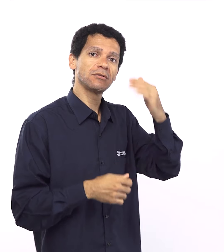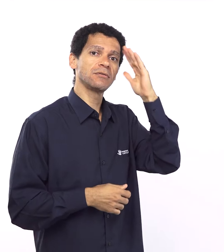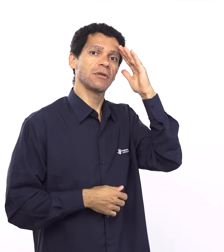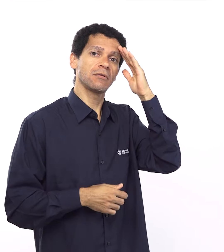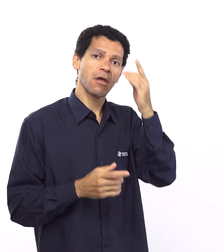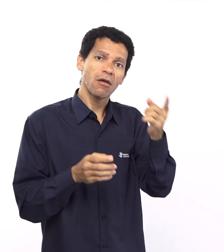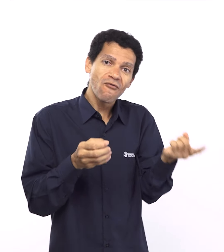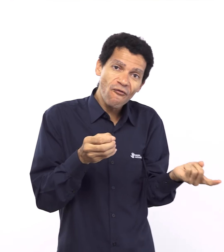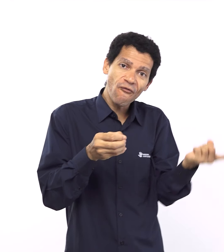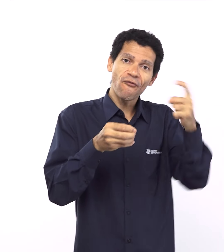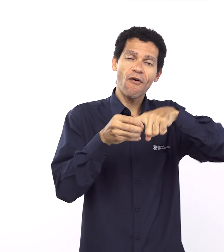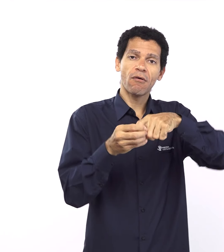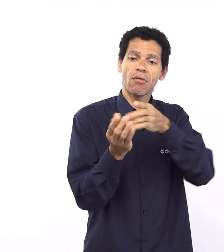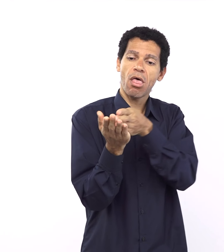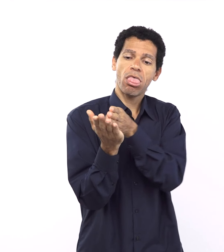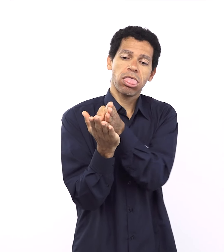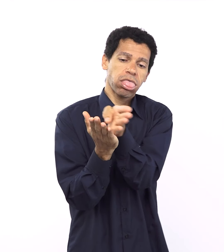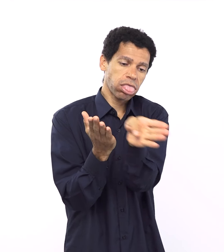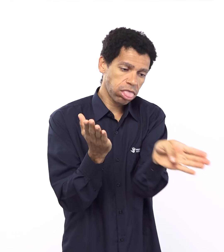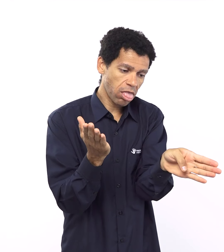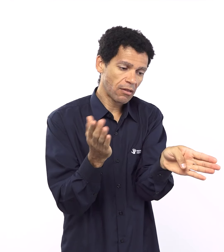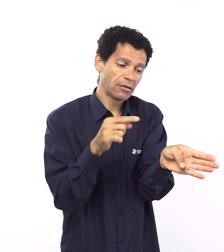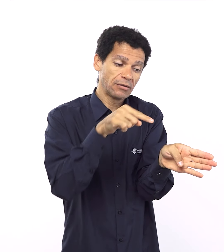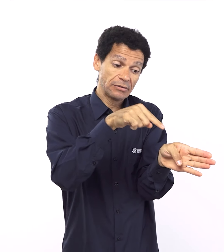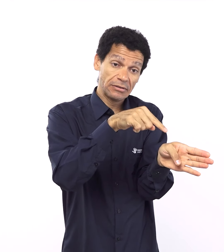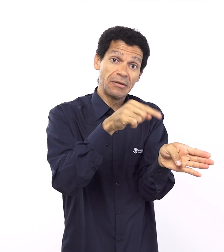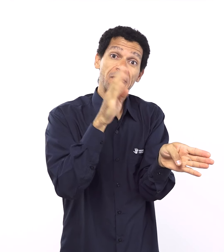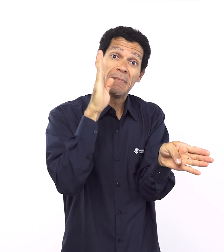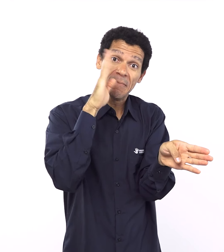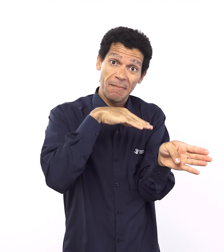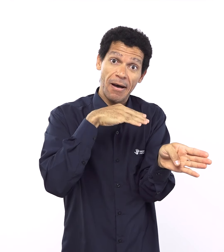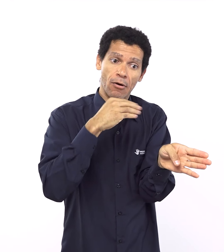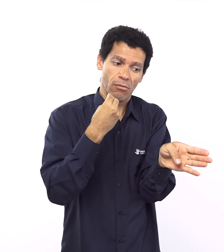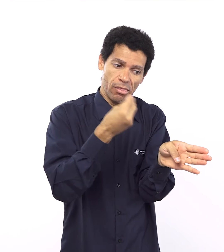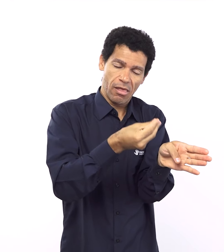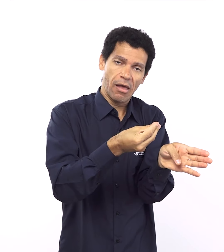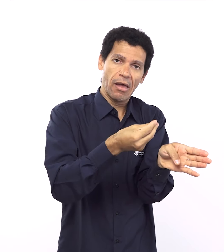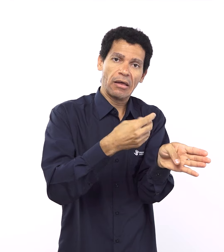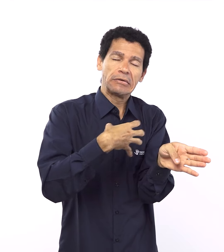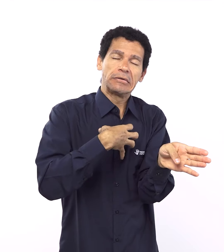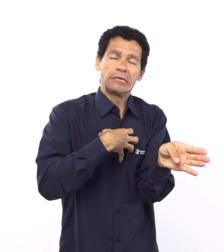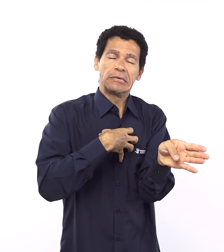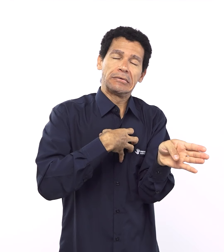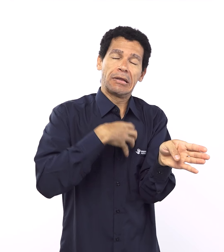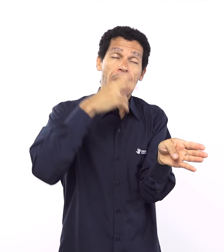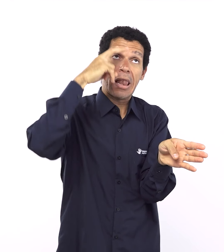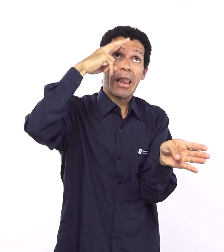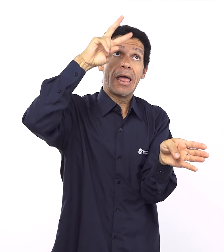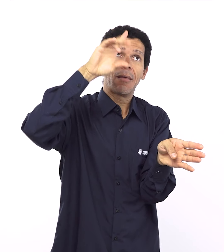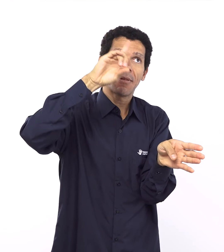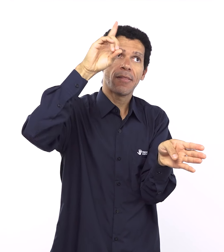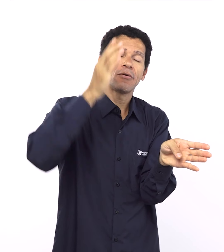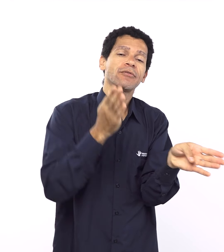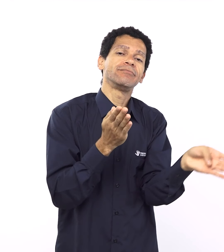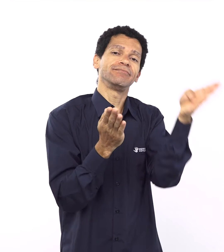isso é absurdo é absurdo aliança é graça porque é Deus vindo apesar de nós apesar de nós